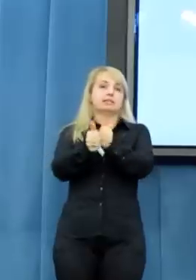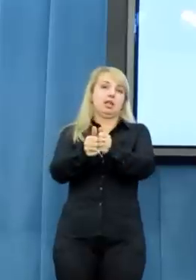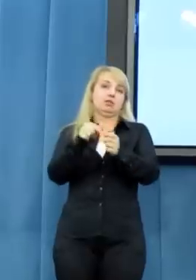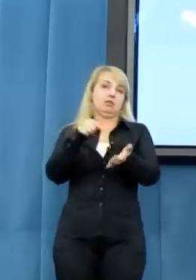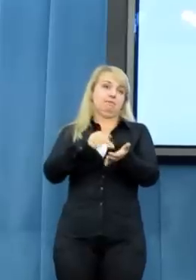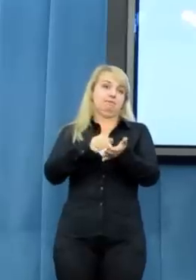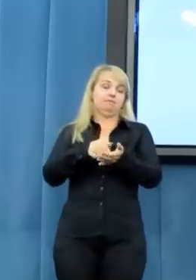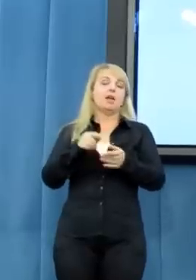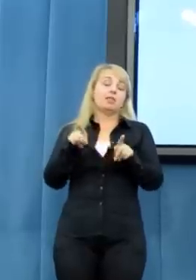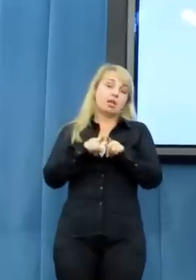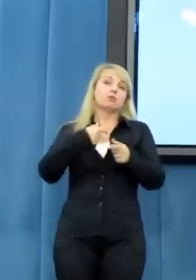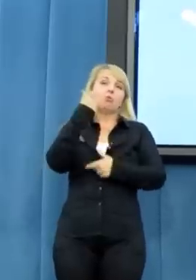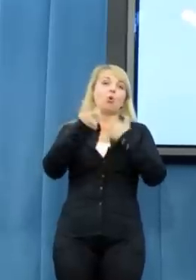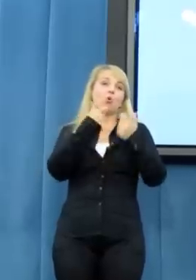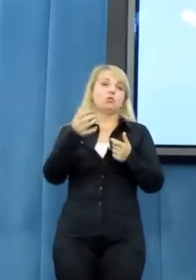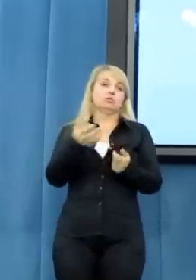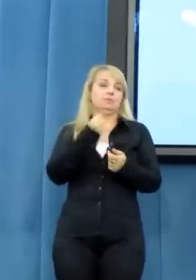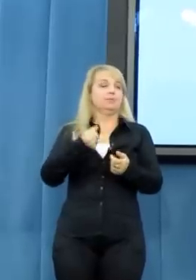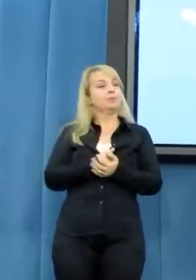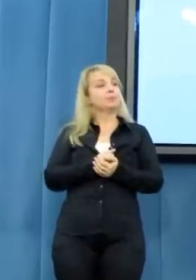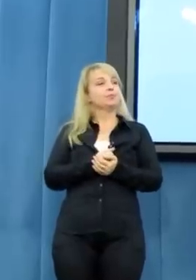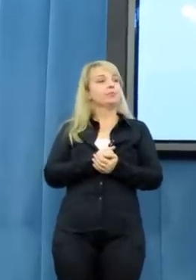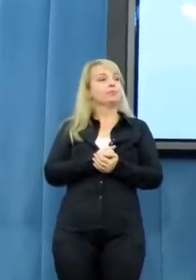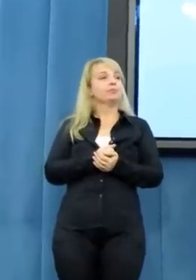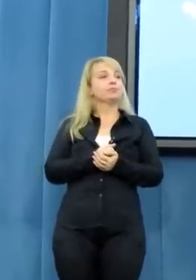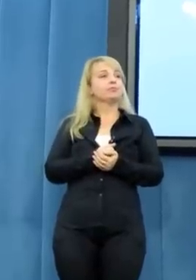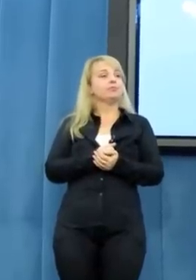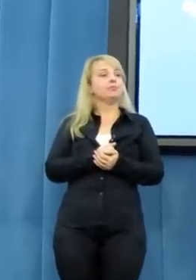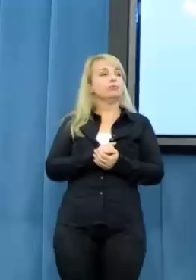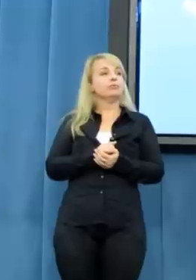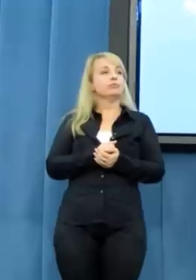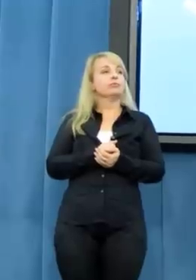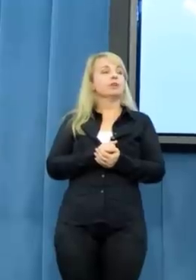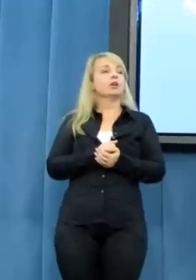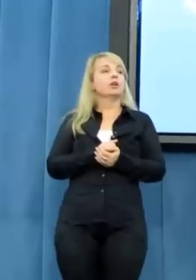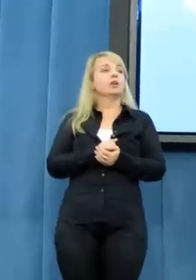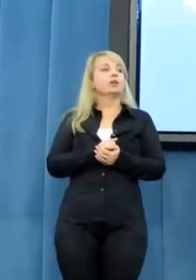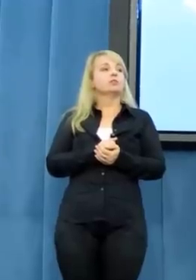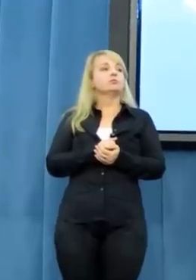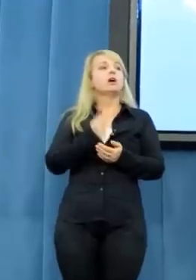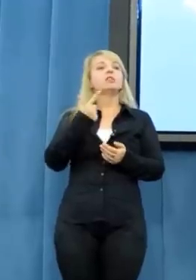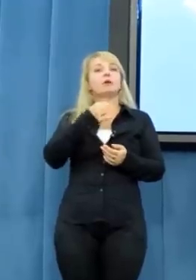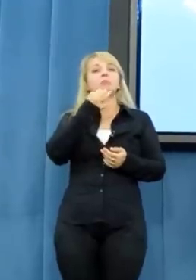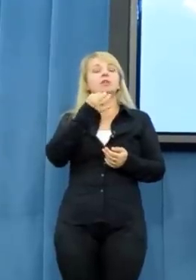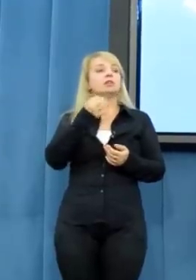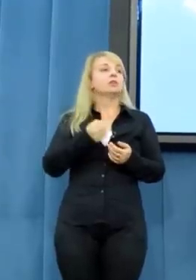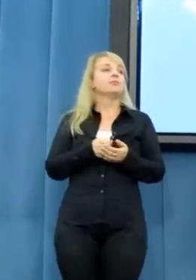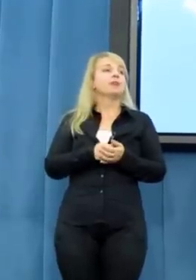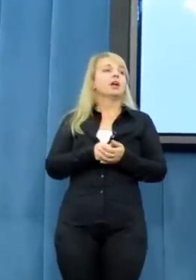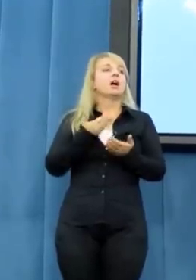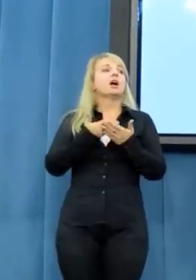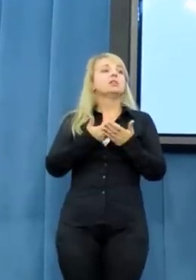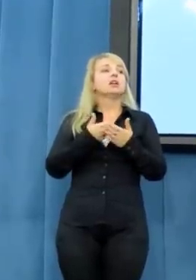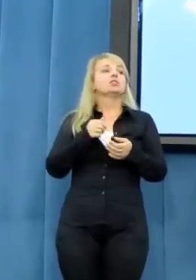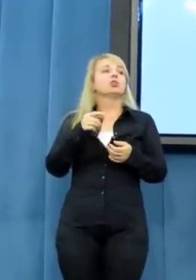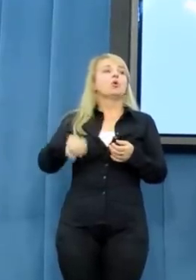sprawie głos zabrały. Dzień dobry, Michał Tracz, TKM24. Panie Marszał, dwa pytania mam. Pierwsze, dlaczego mówi Pani o KORZE